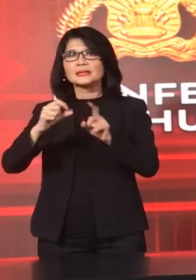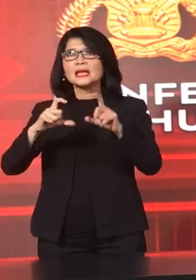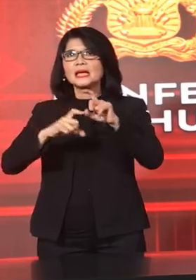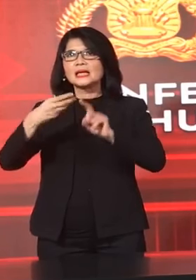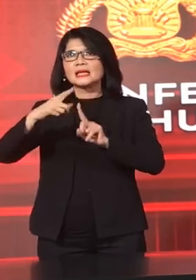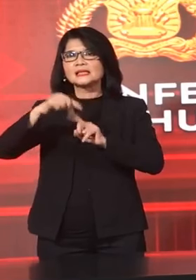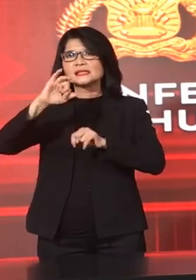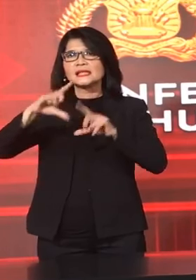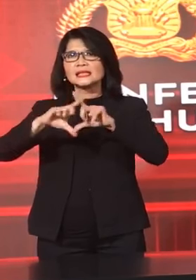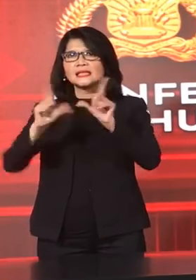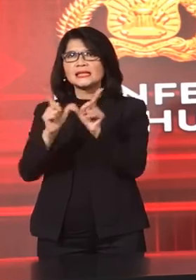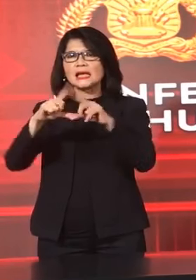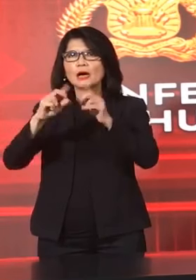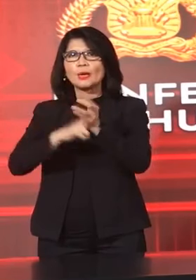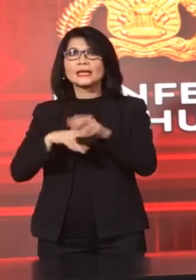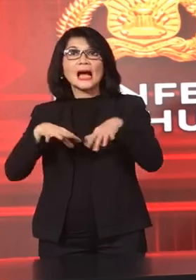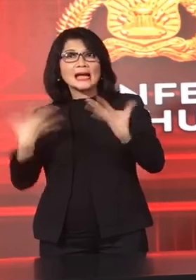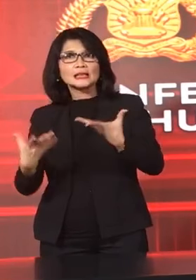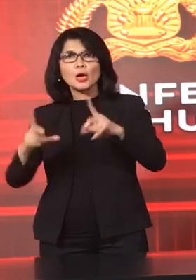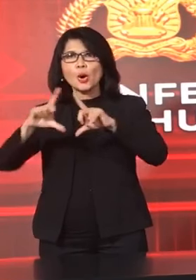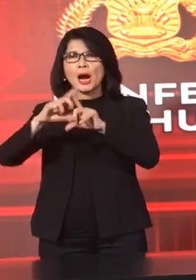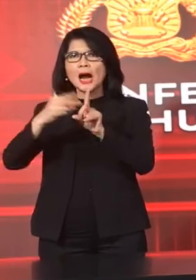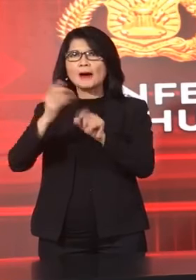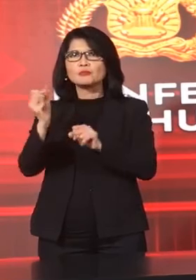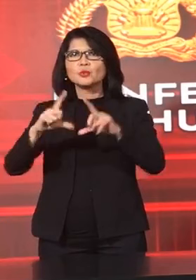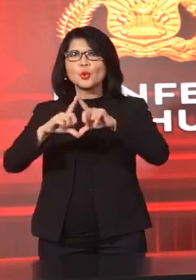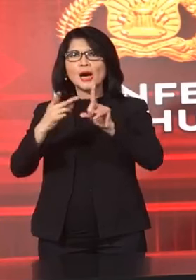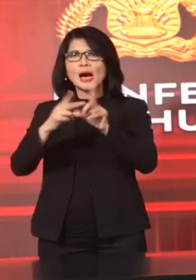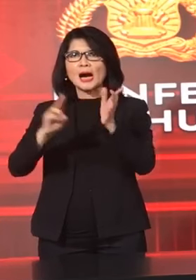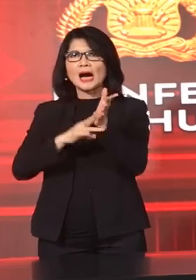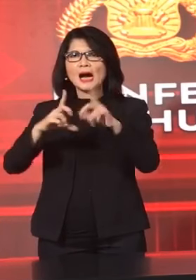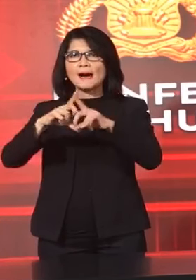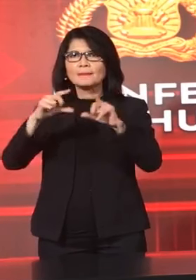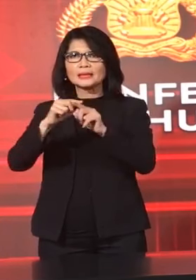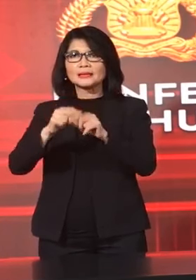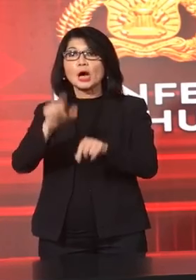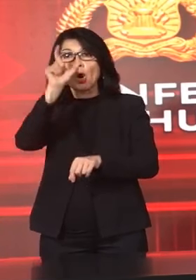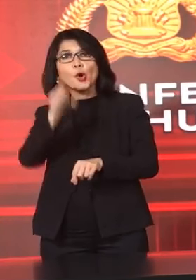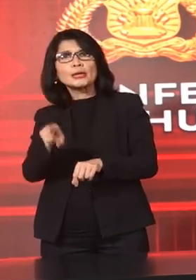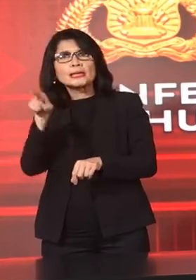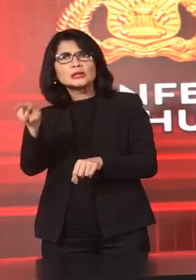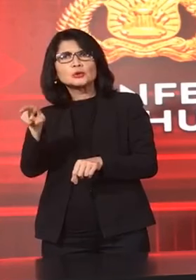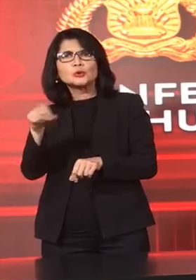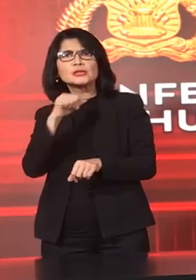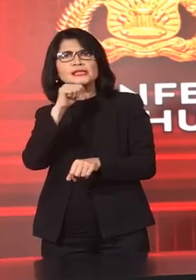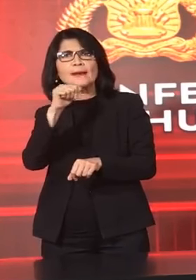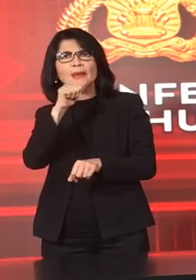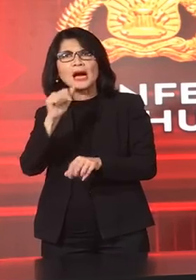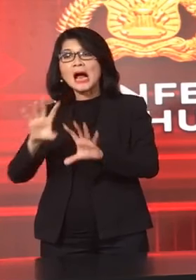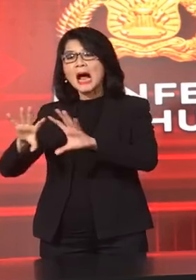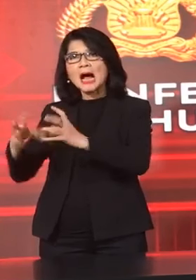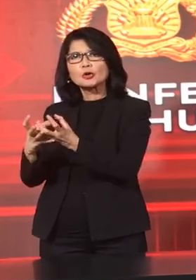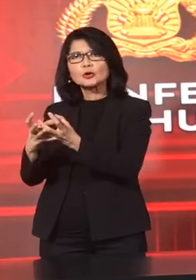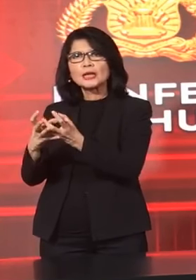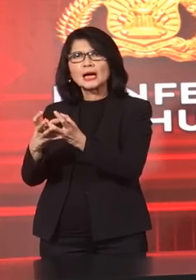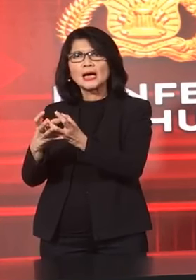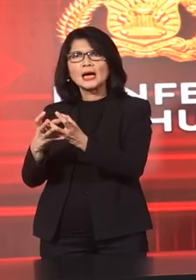Alias Abu Ahmad Yang Merupakan Anggota